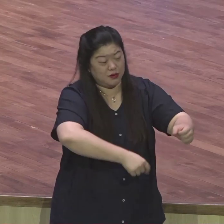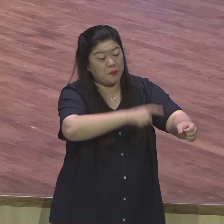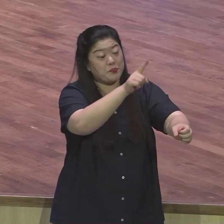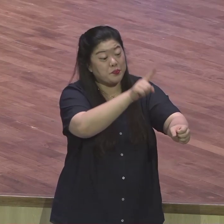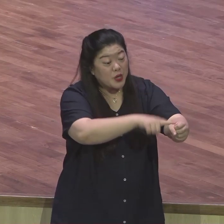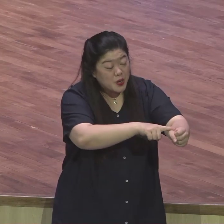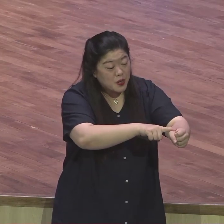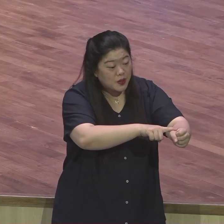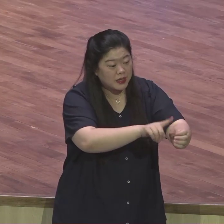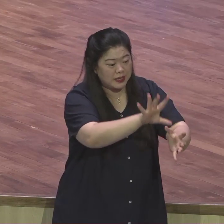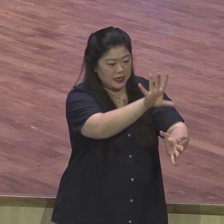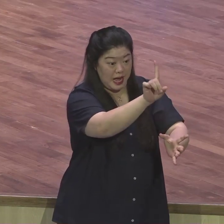보내셨나이다.